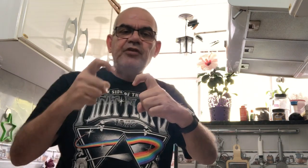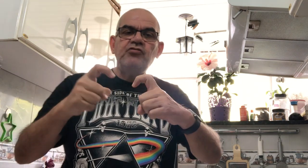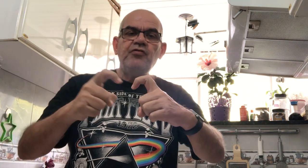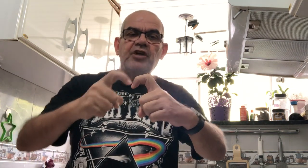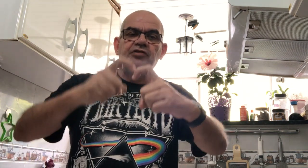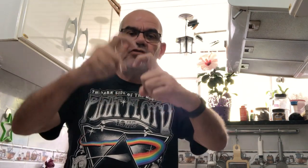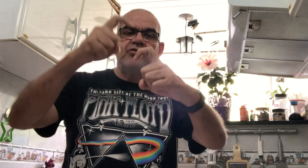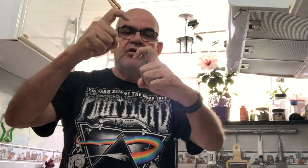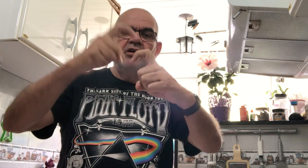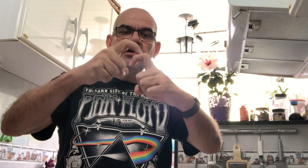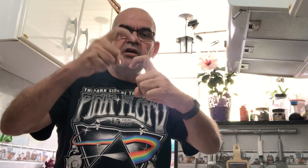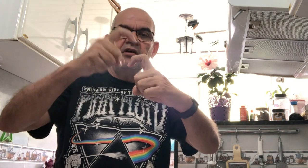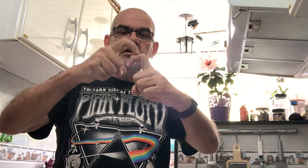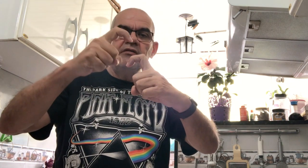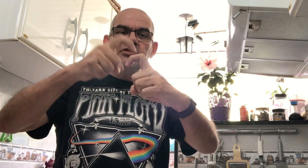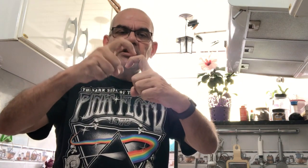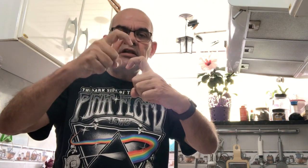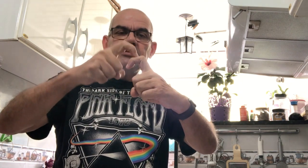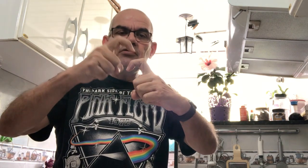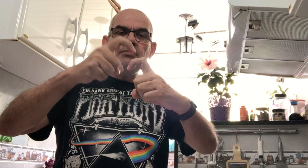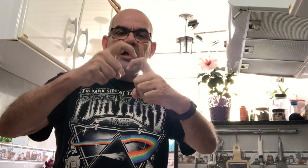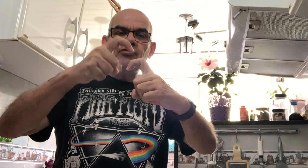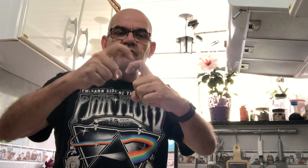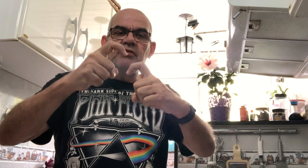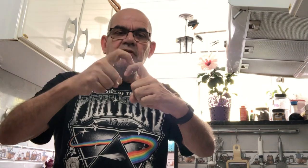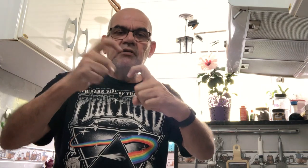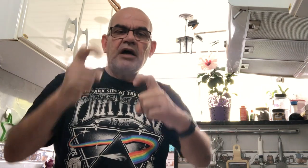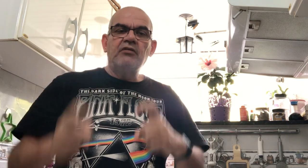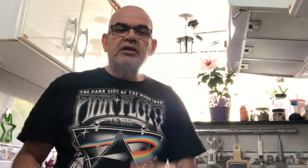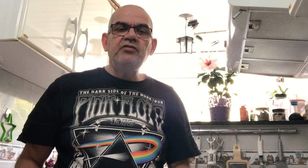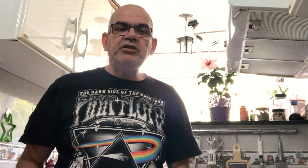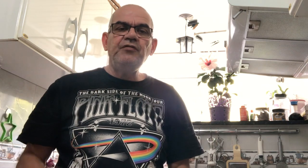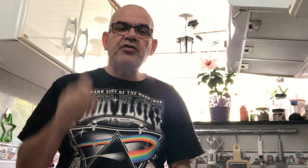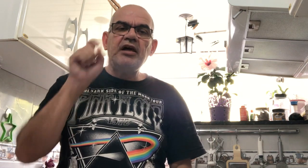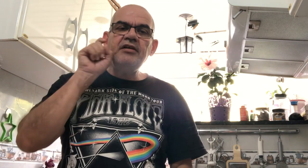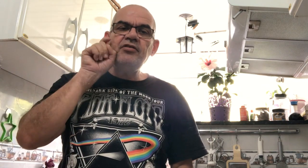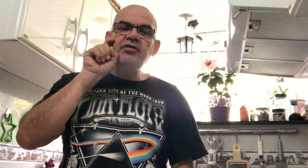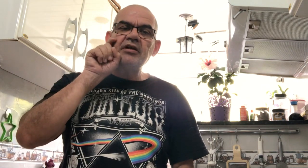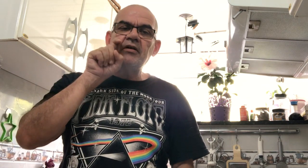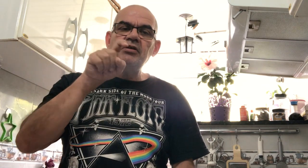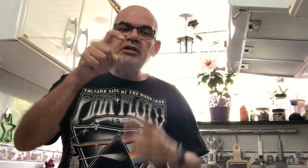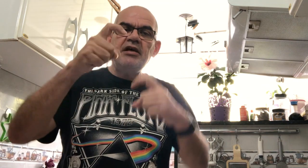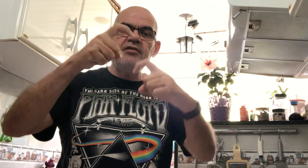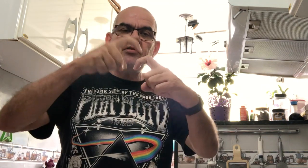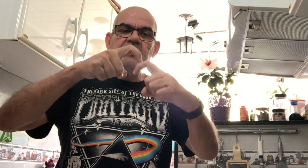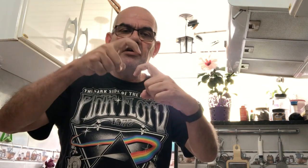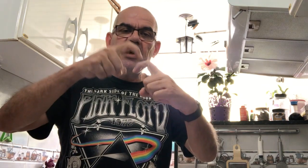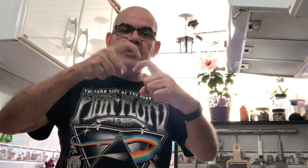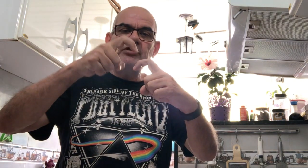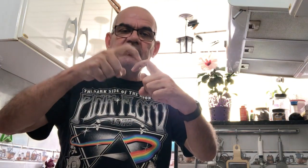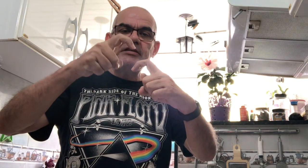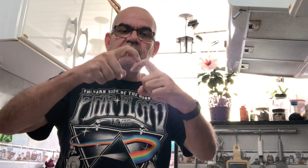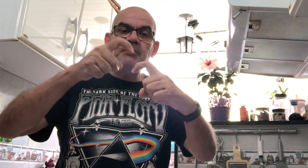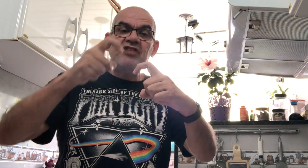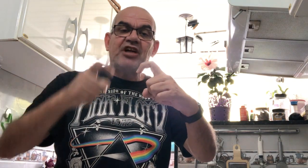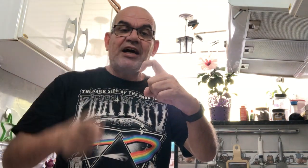é feito de frente, assim, ó. Você está dizendo médico. Agora, se você fizer esse sinal e esse, aí você está dizendo médica.